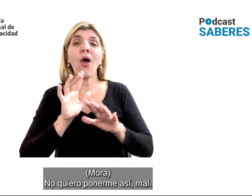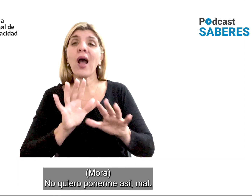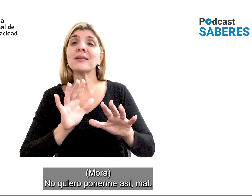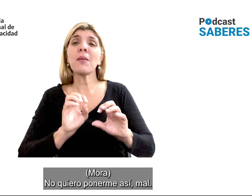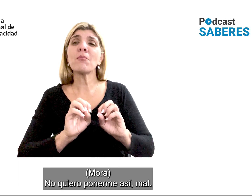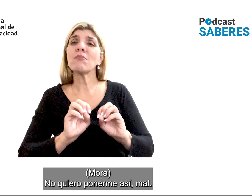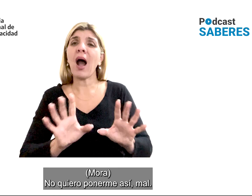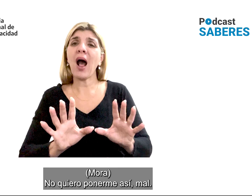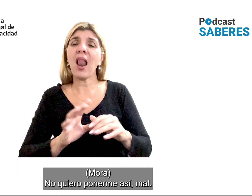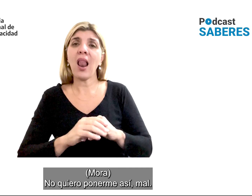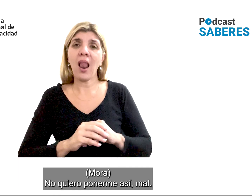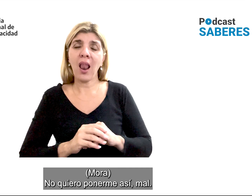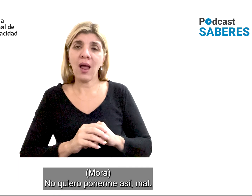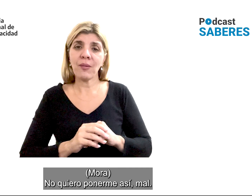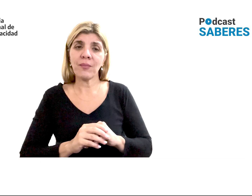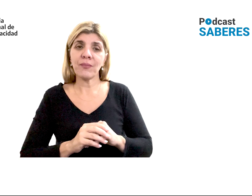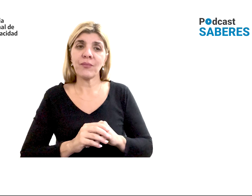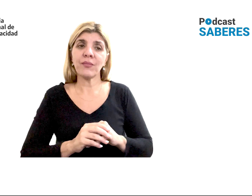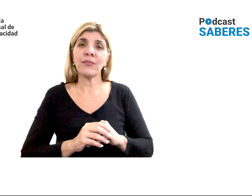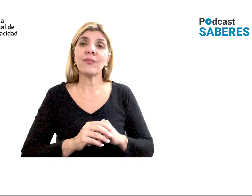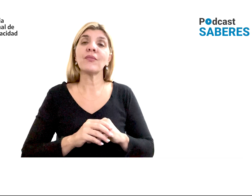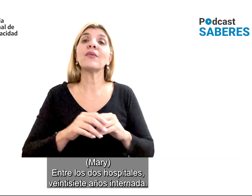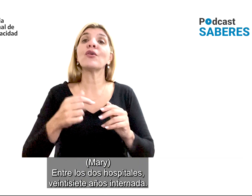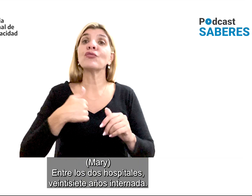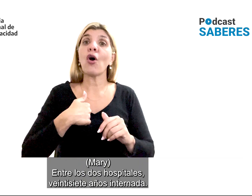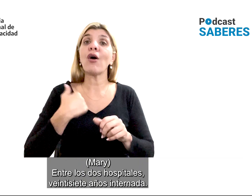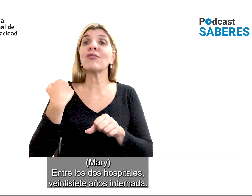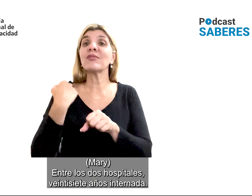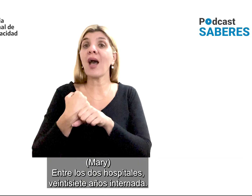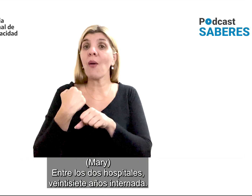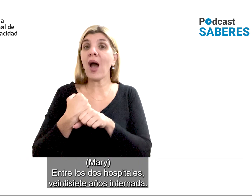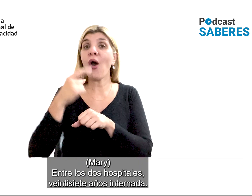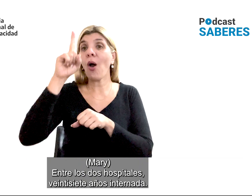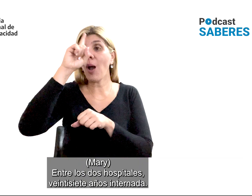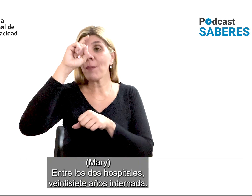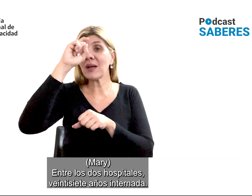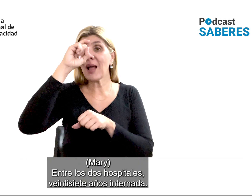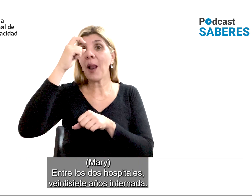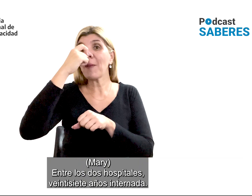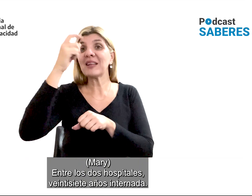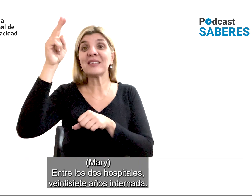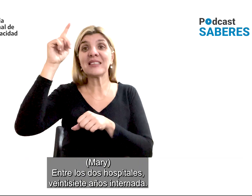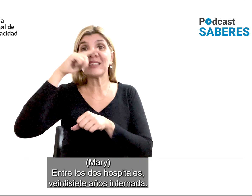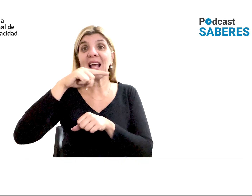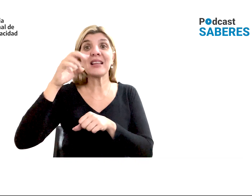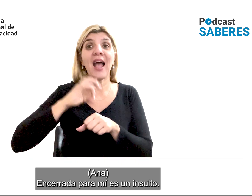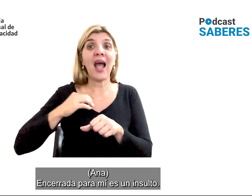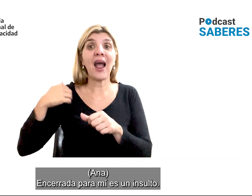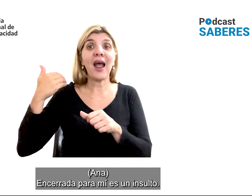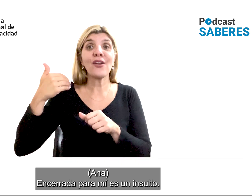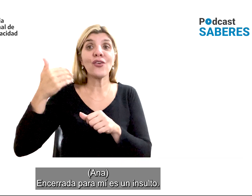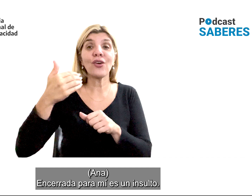Sí, no quiero ponerme así mal. Entre los dos hospitales, 27 años internados.